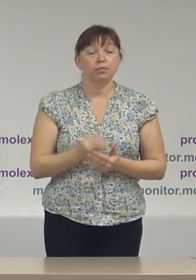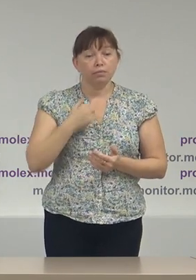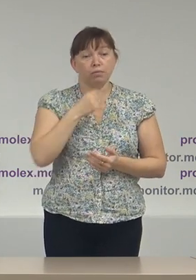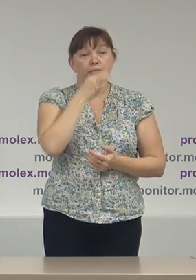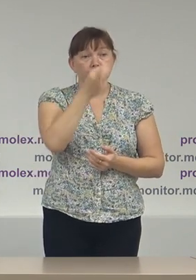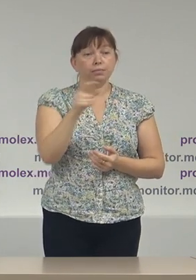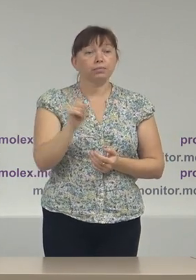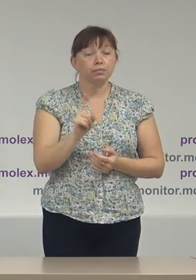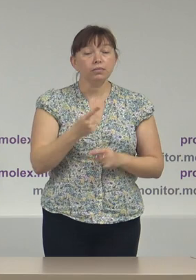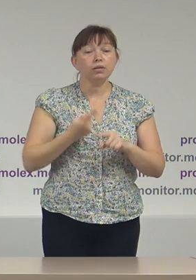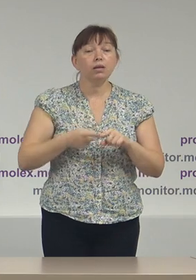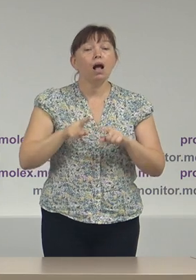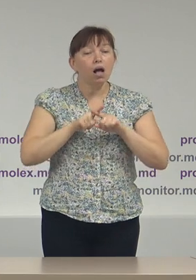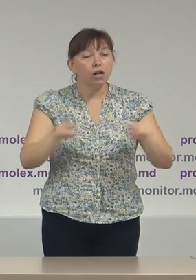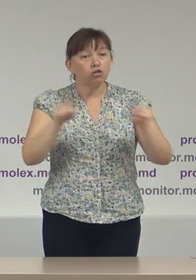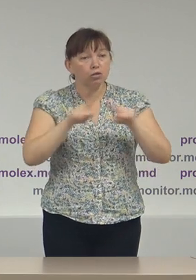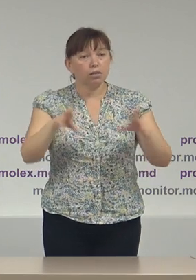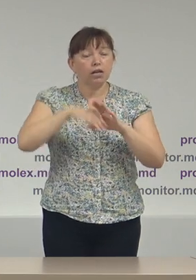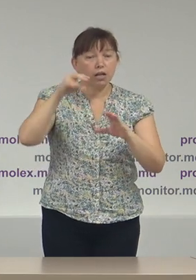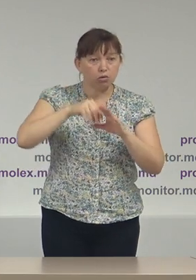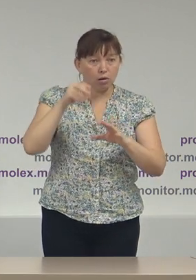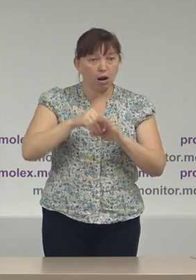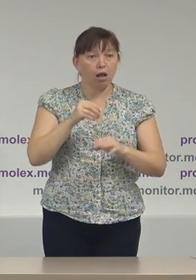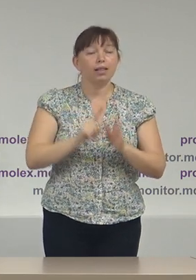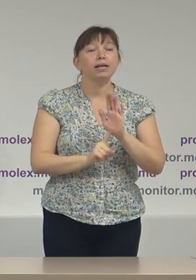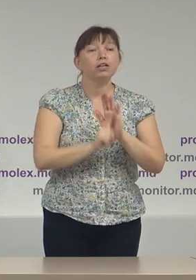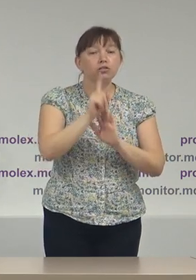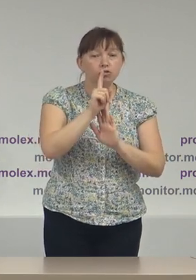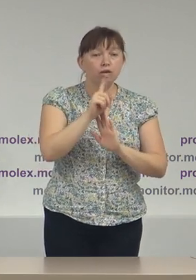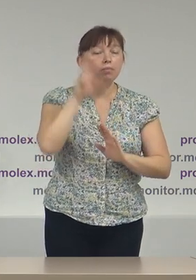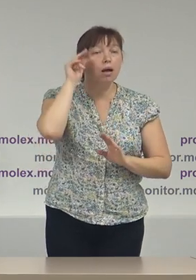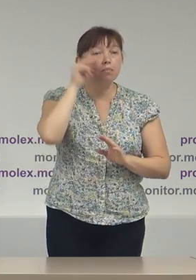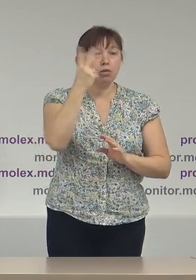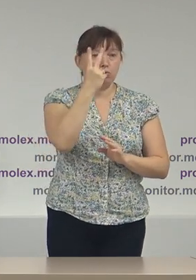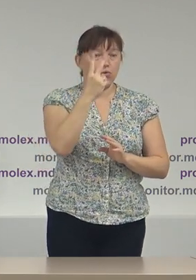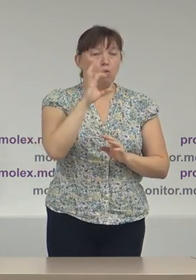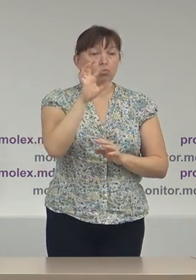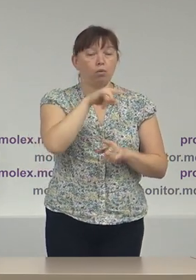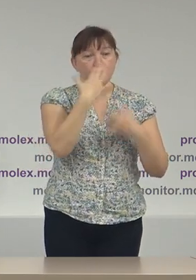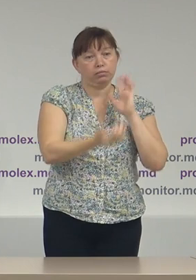că agitația electorală propriu-zisă începe abia din data de 2 octombrie.